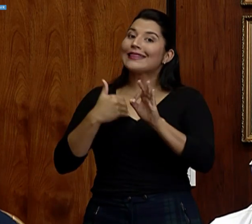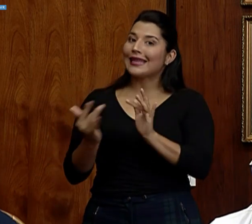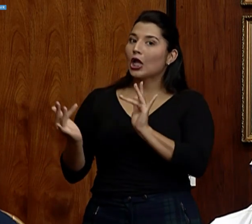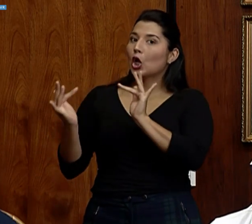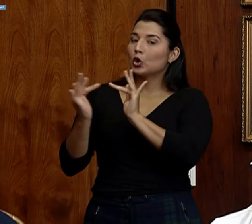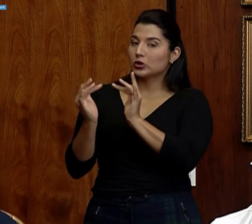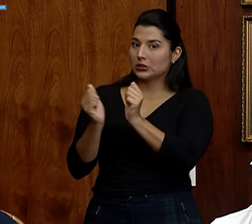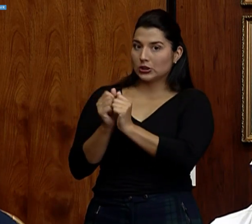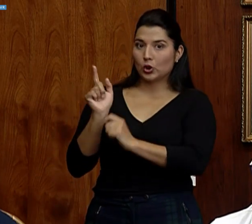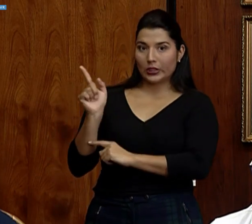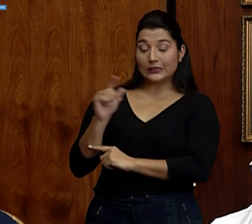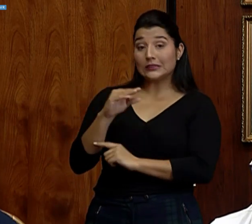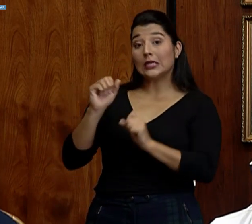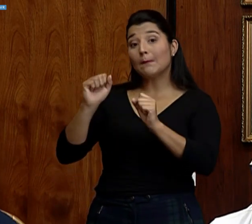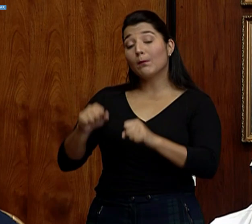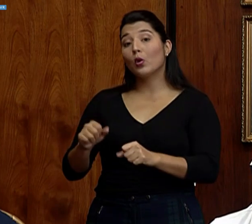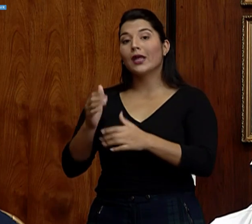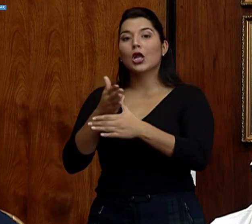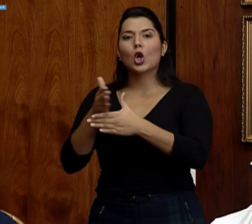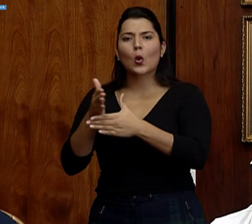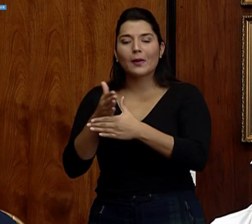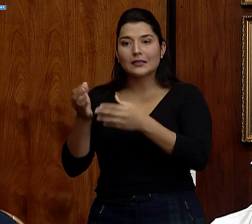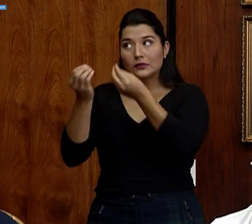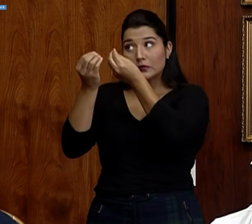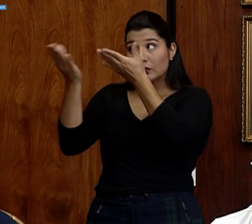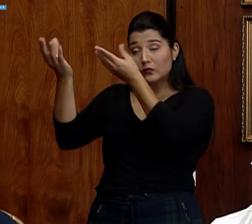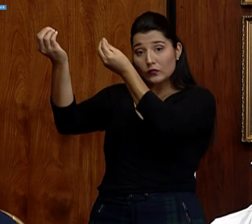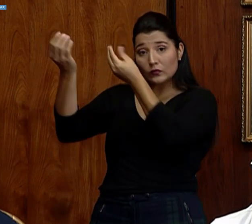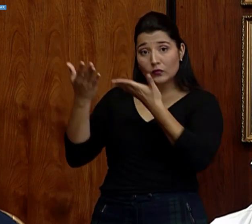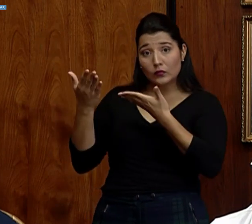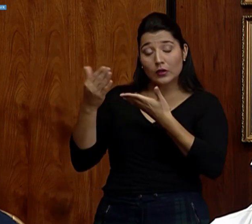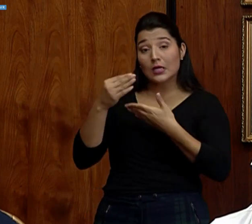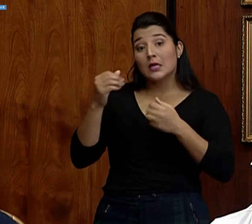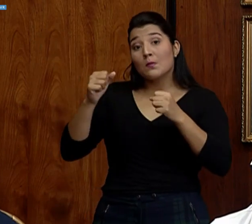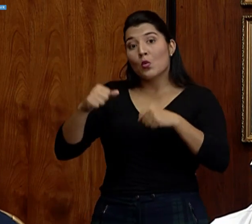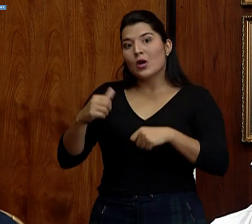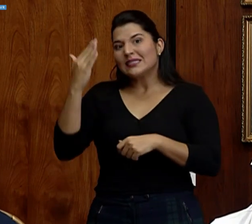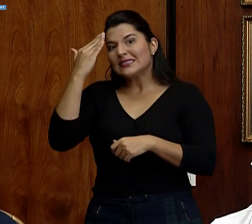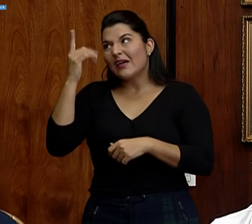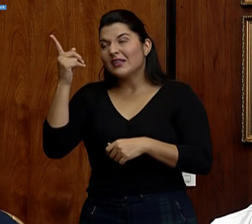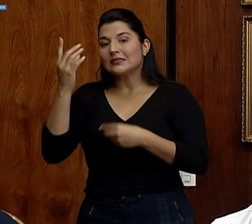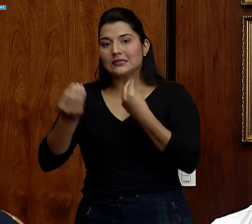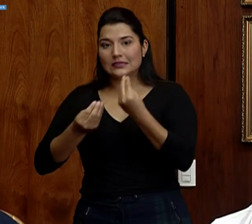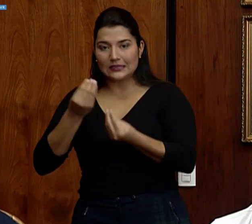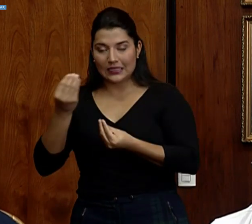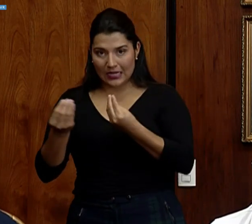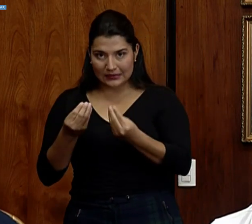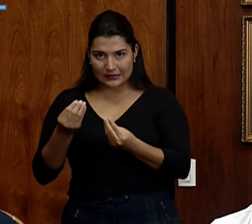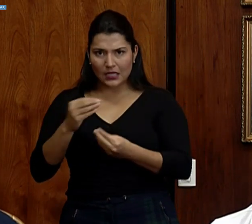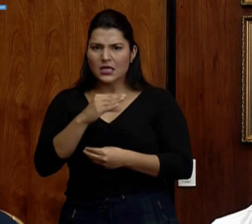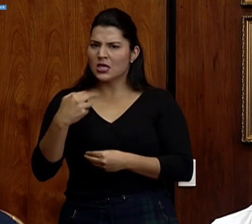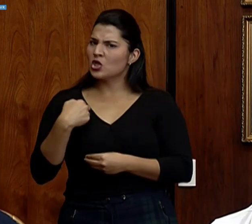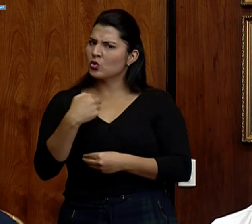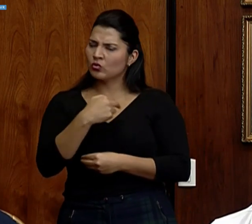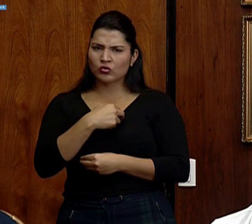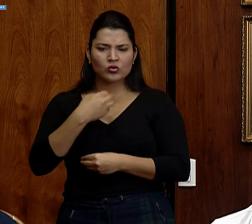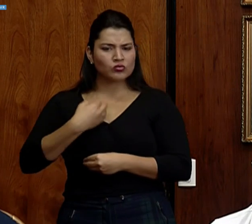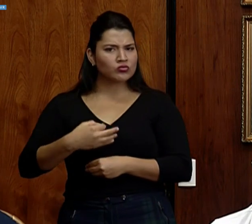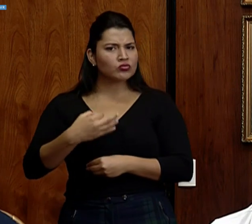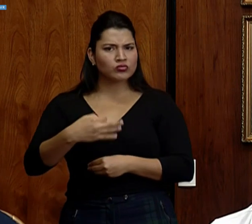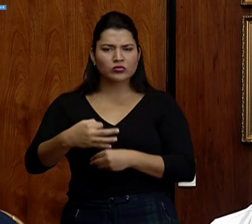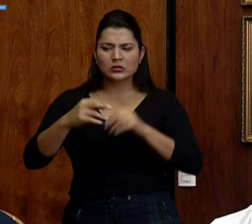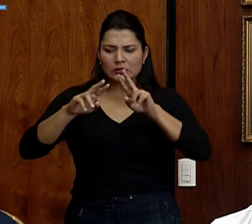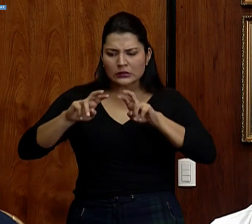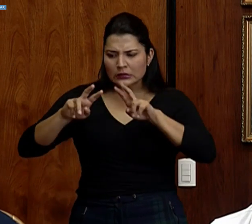y poder compartir información y saber también cuál es el mover de ellos y se va a analizar constantemente todas las